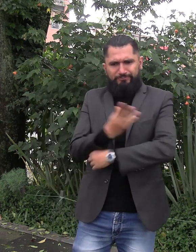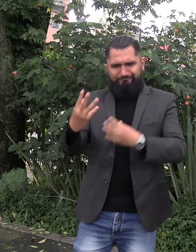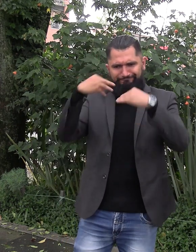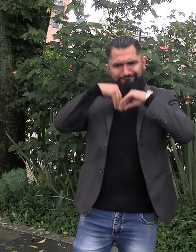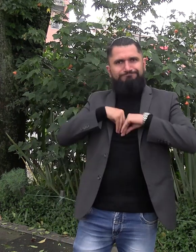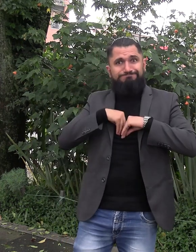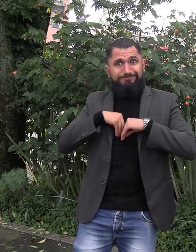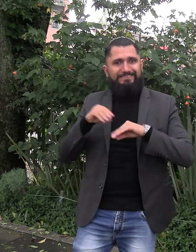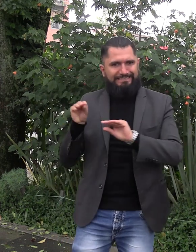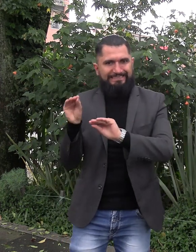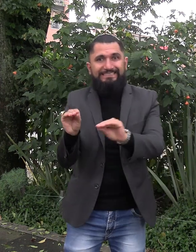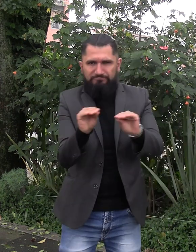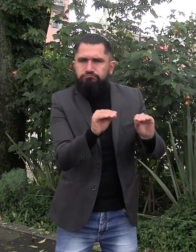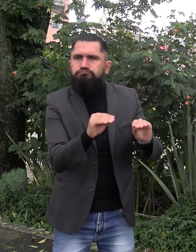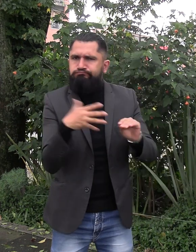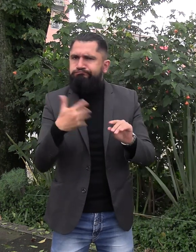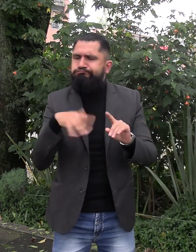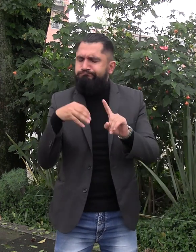líderes enfocados en cuatro temas.